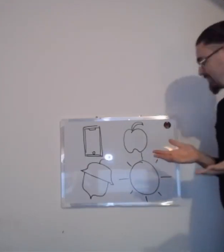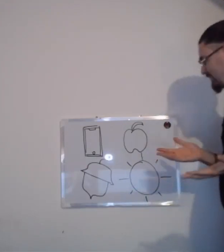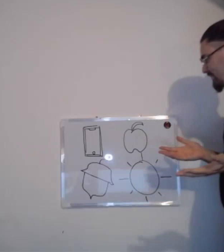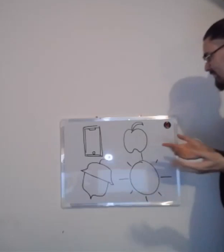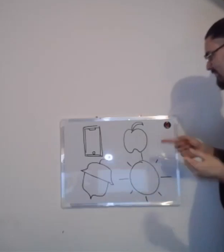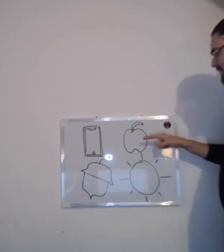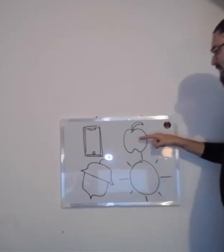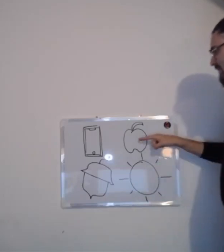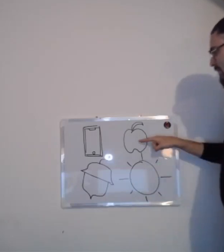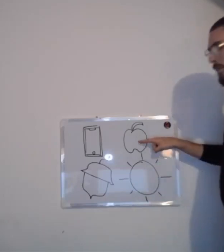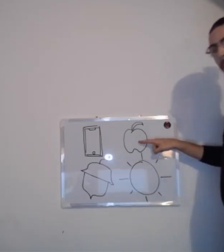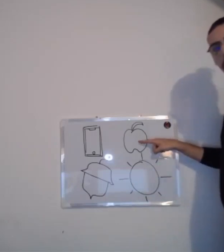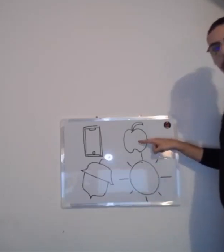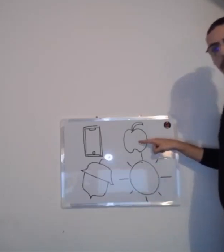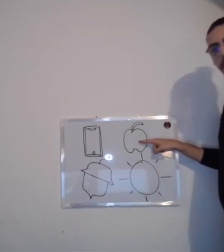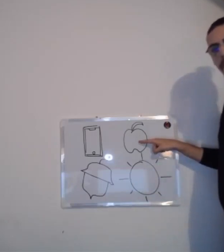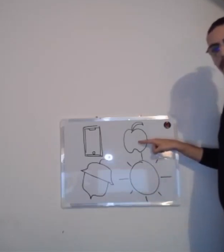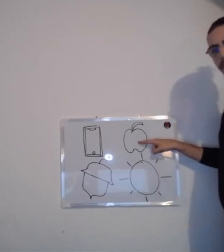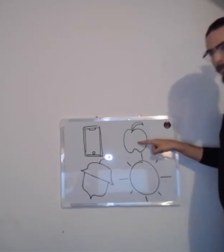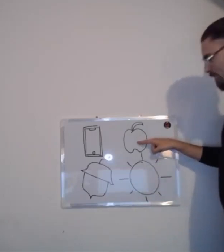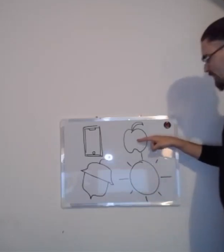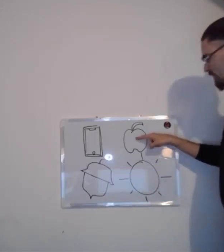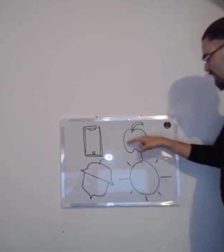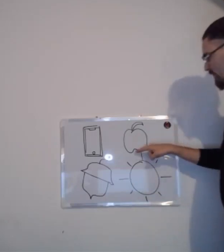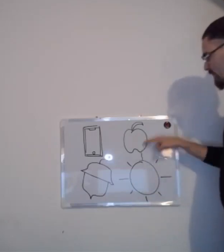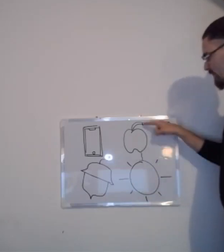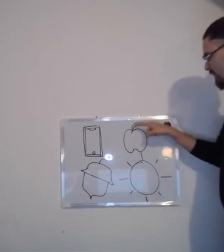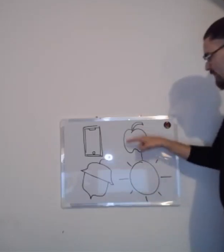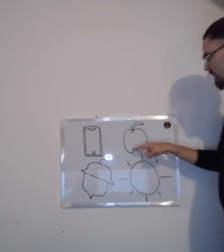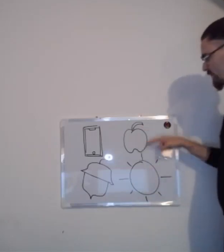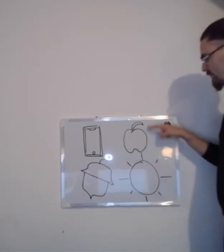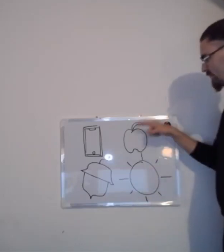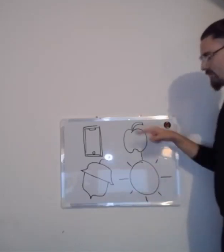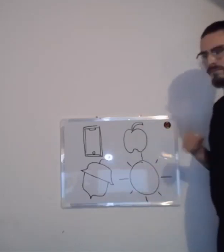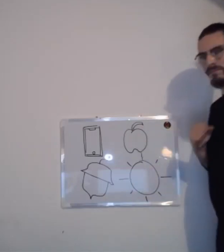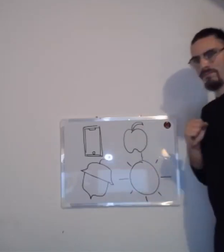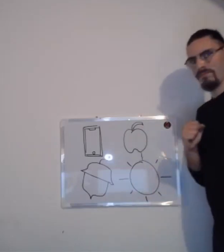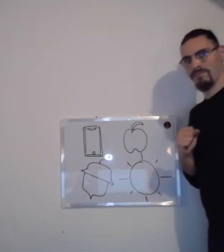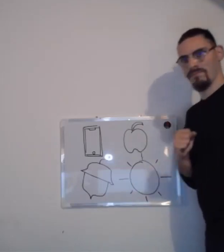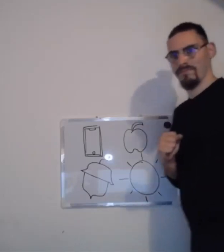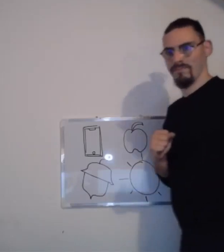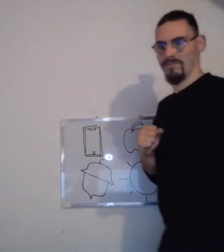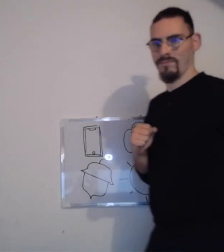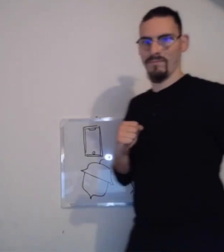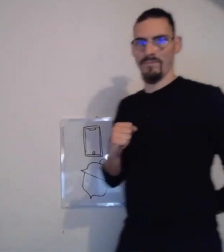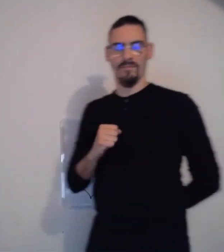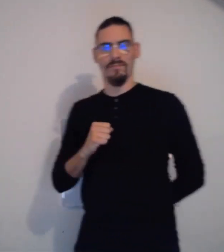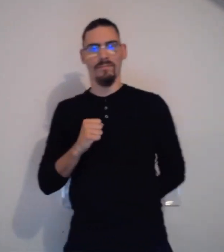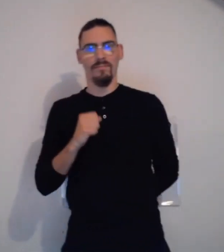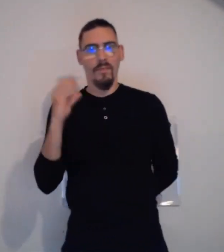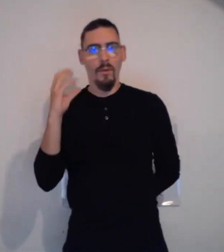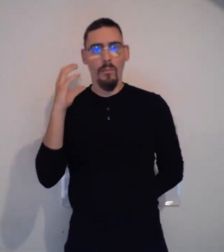Allez, je vous donne la réponse. Eh bien, c'était ça. C'était cet objet qui est quand même assez rond.